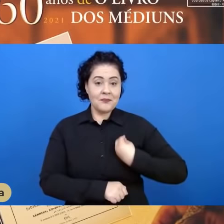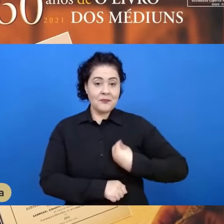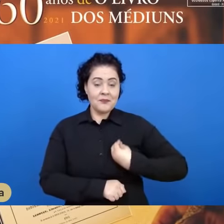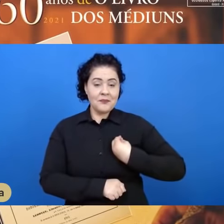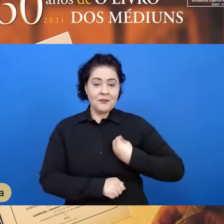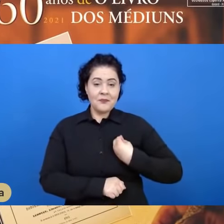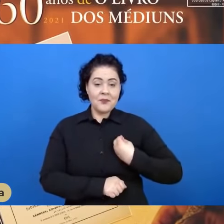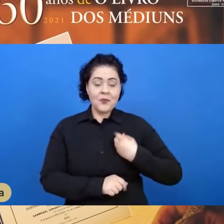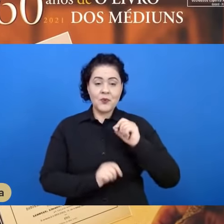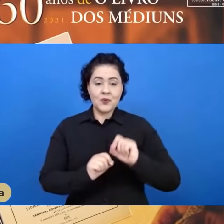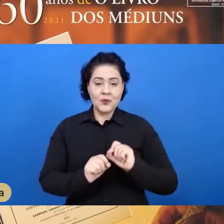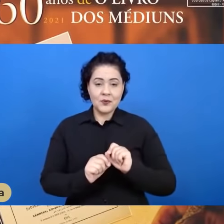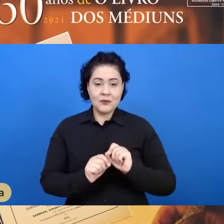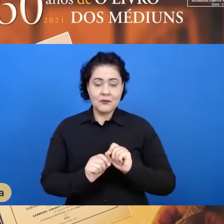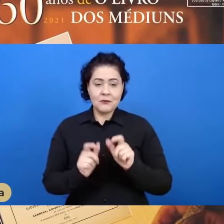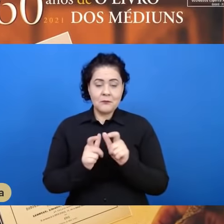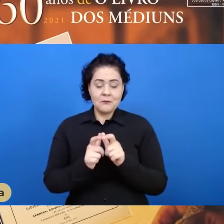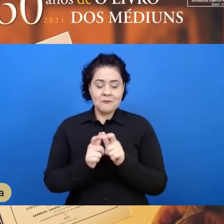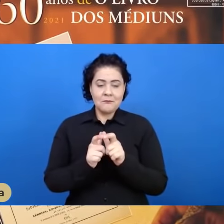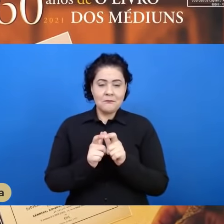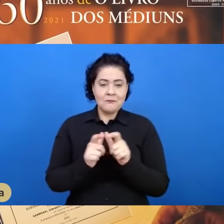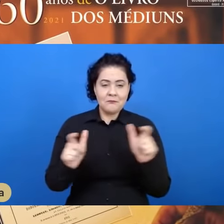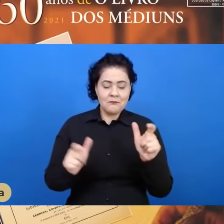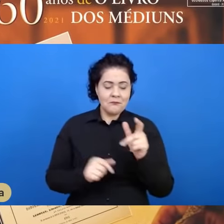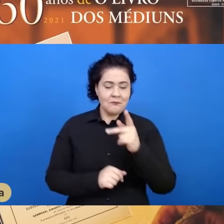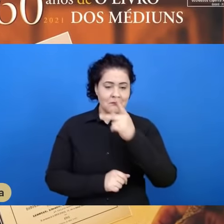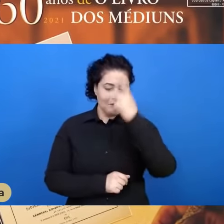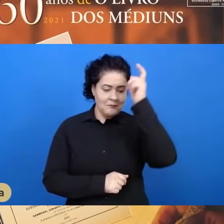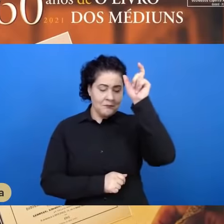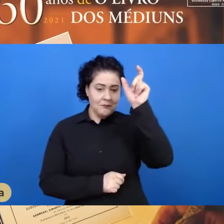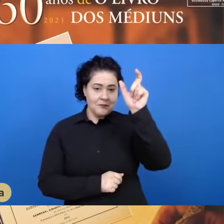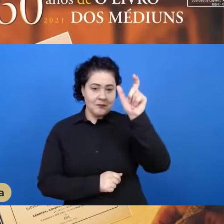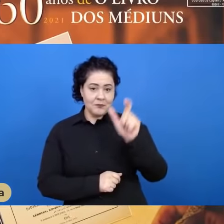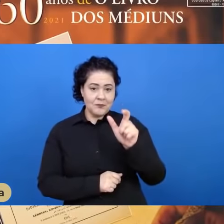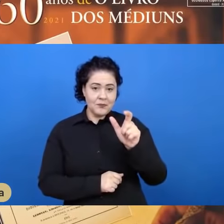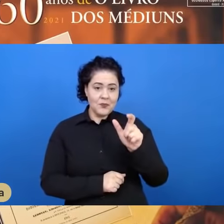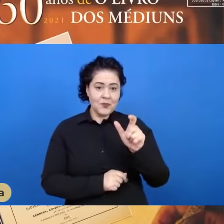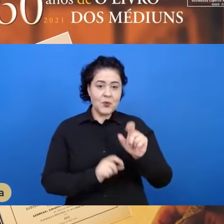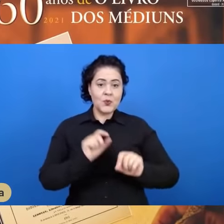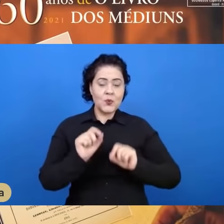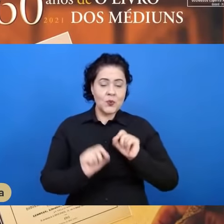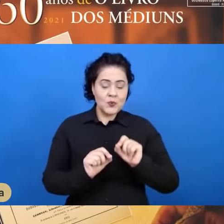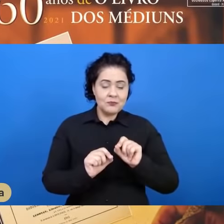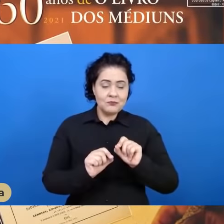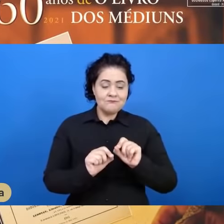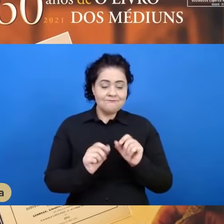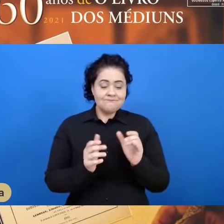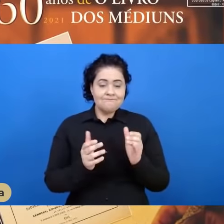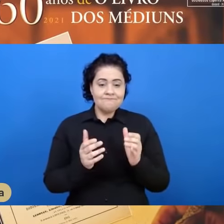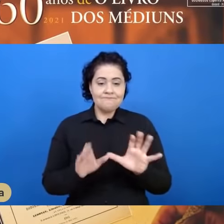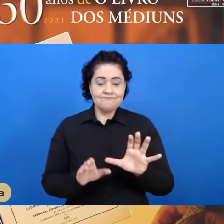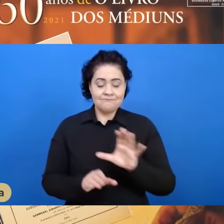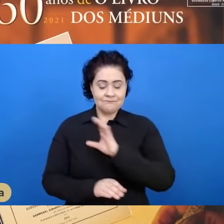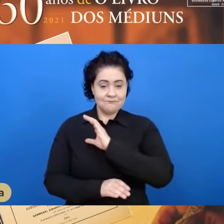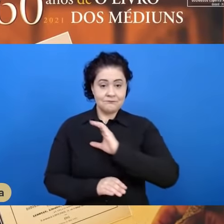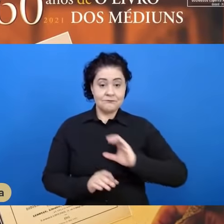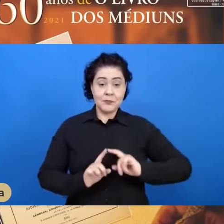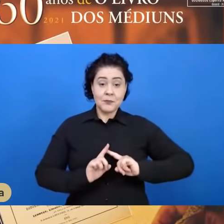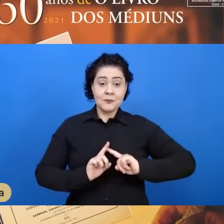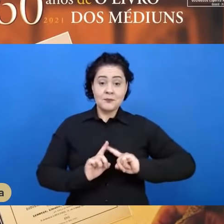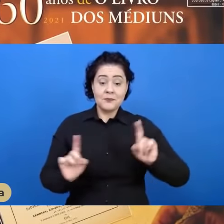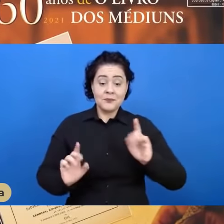dos maiores algozes do cristianismo nascente. Haviam, pela misericórdia divina, se expandido